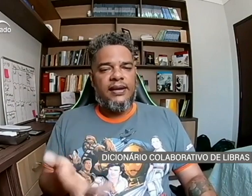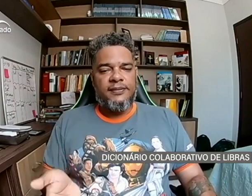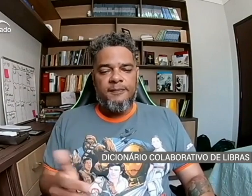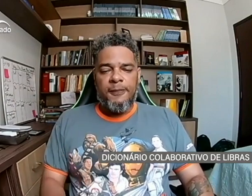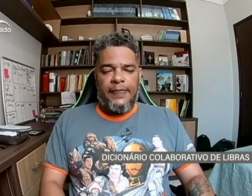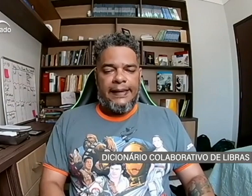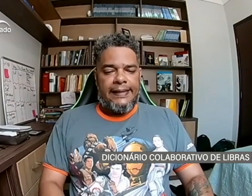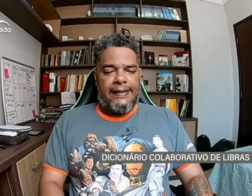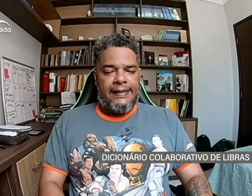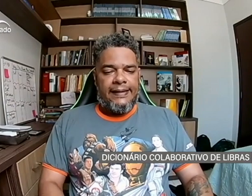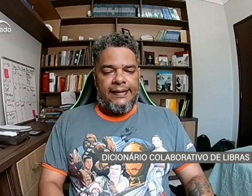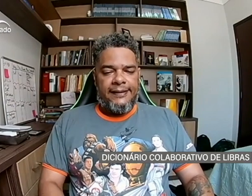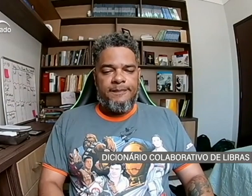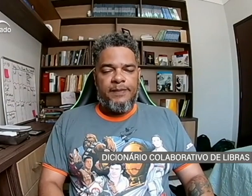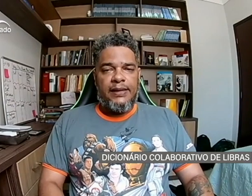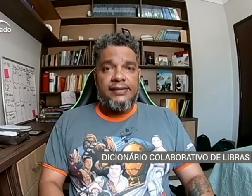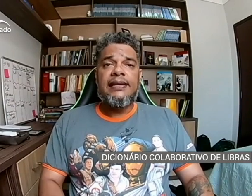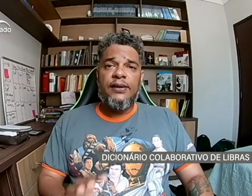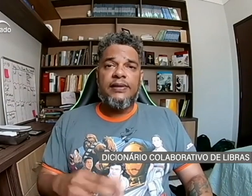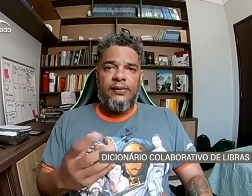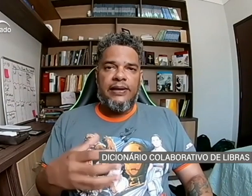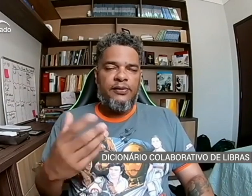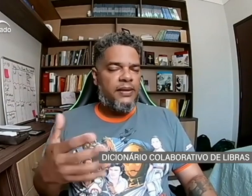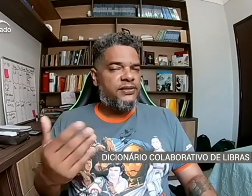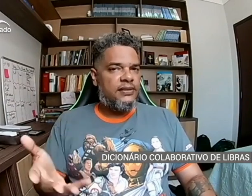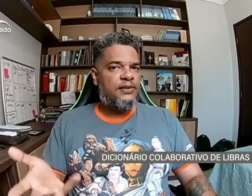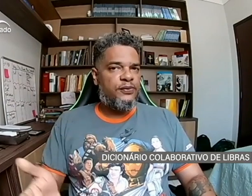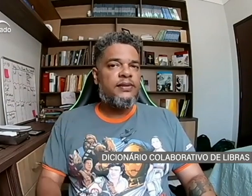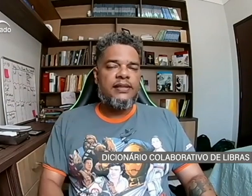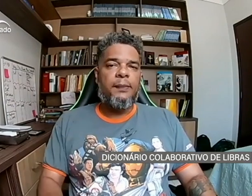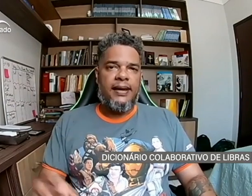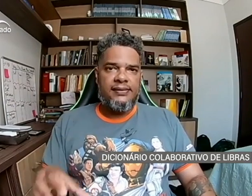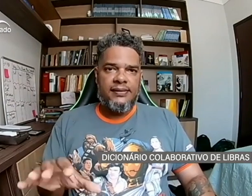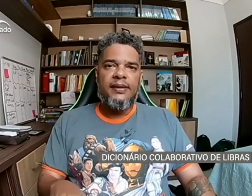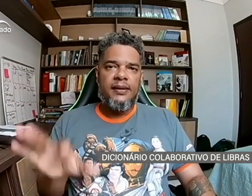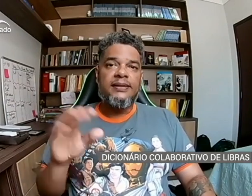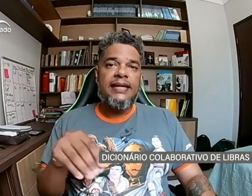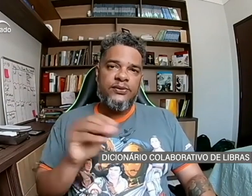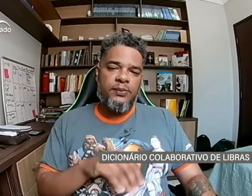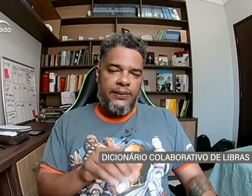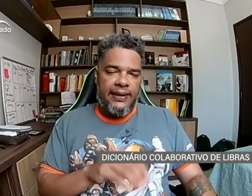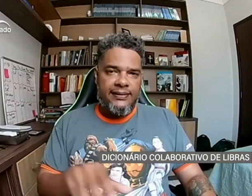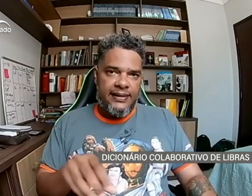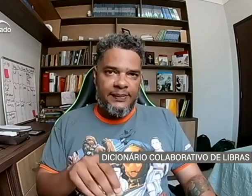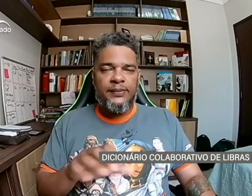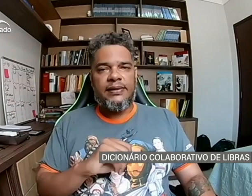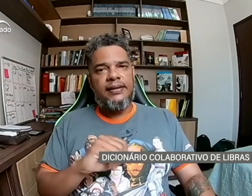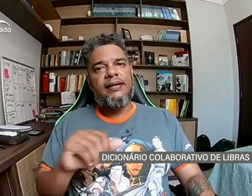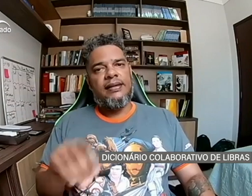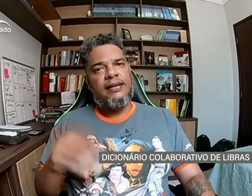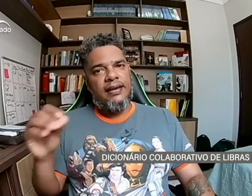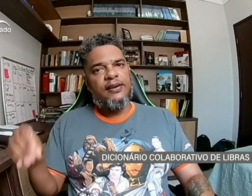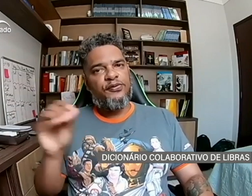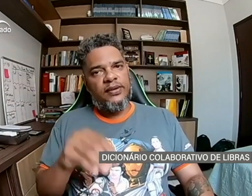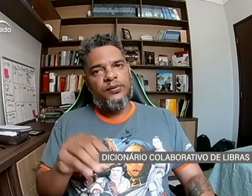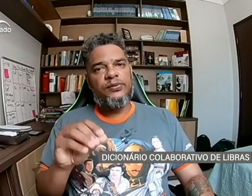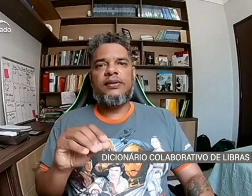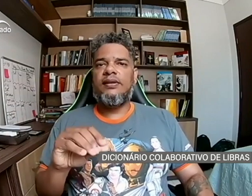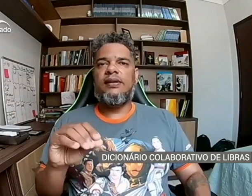nessa língua, né? É uma língua bastante defendida, mas dentro do meio acadêmico, né? E em eventos em que